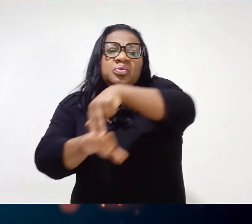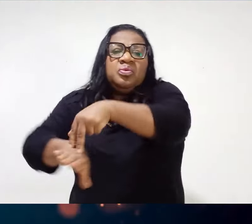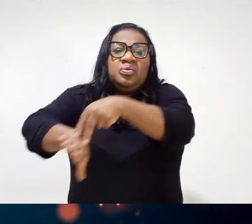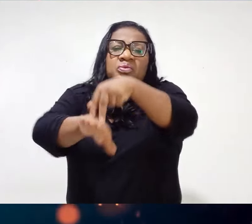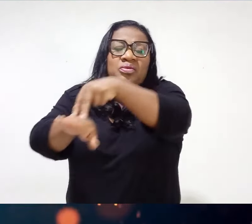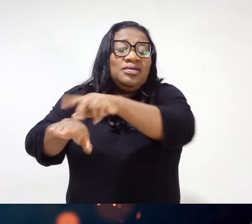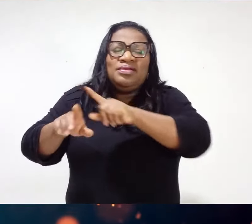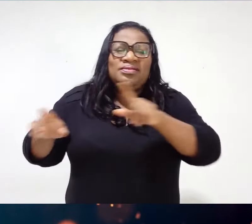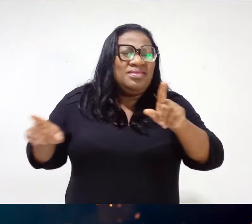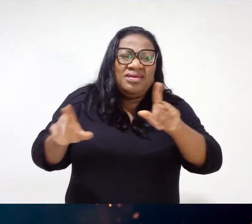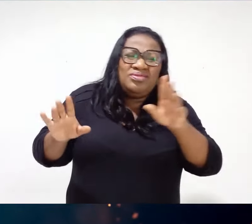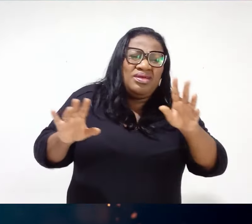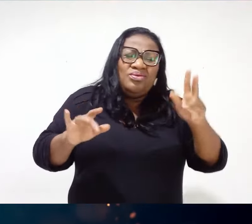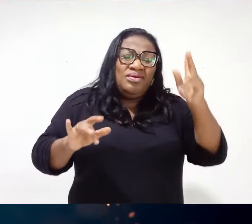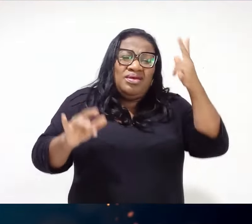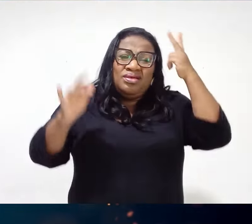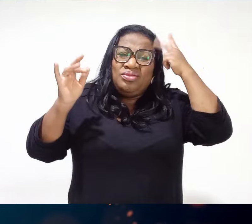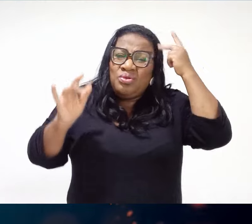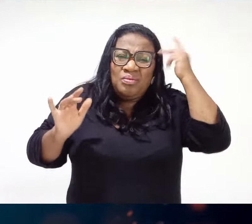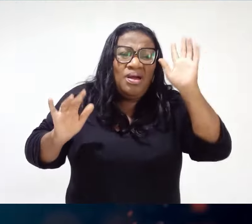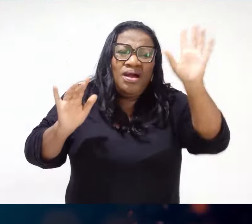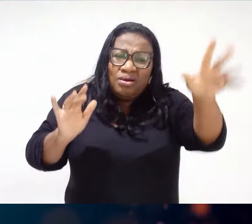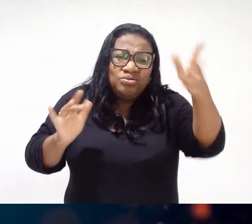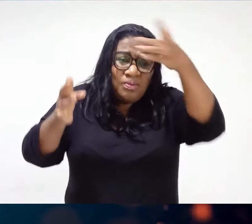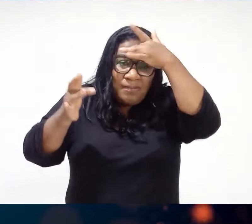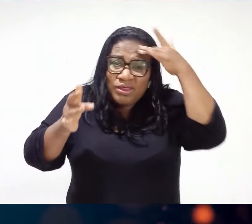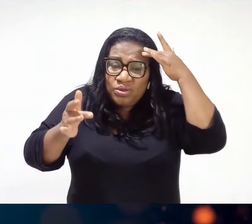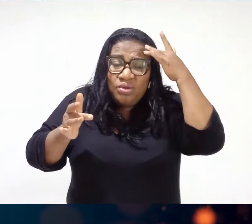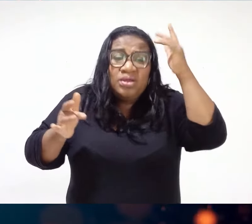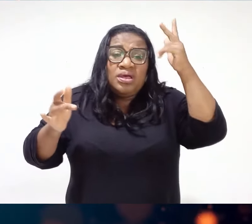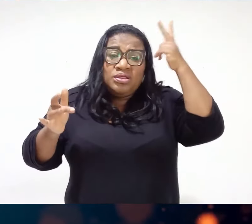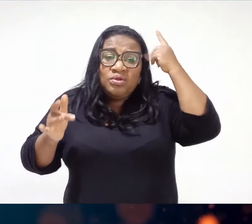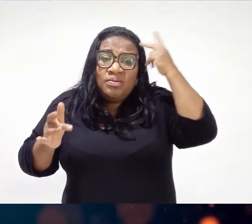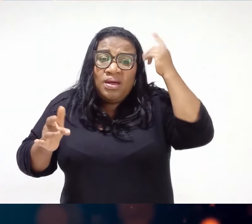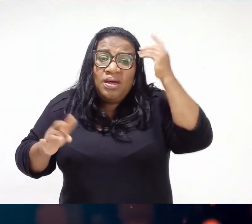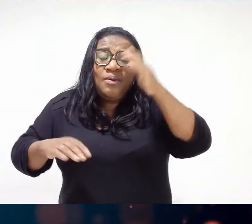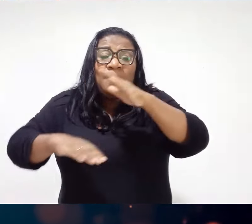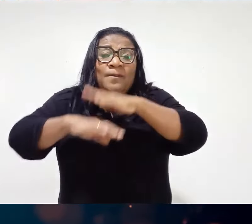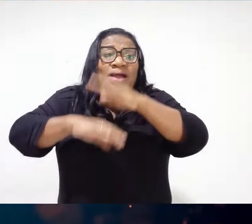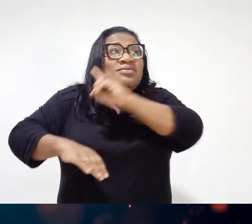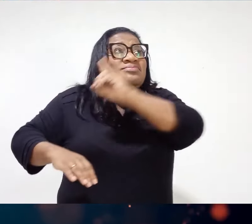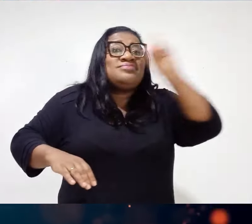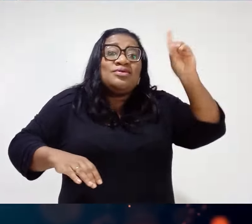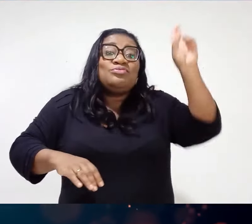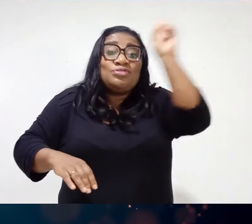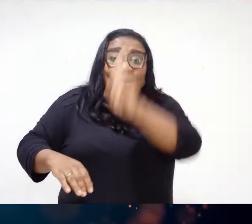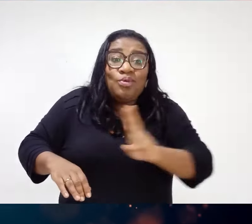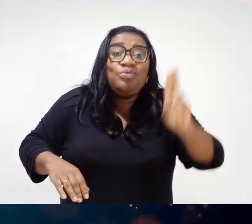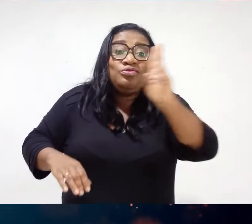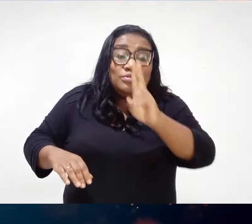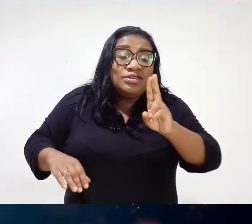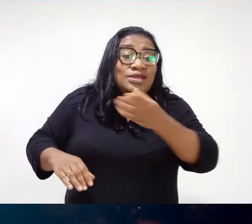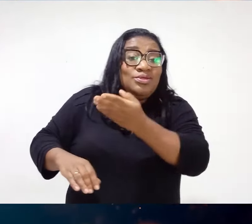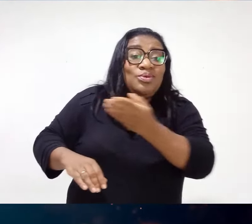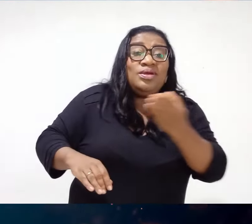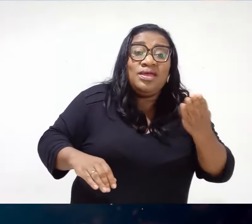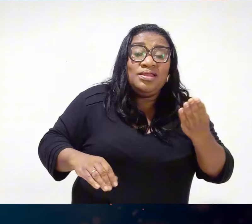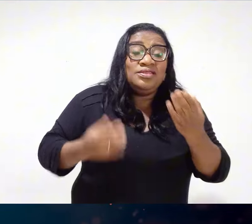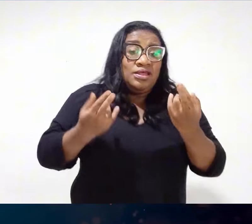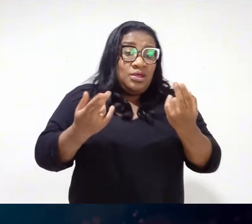dizer que é usado Por Deus Tá aprovado, não, tá? Isso aqui são pessoas que estão sendo usadas por Deus Tá? Assim como eu também sou